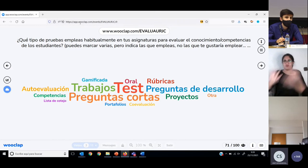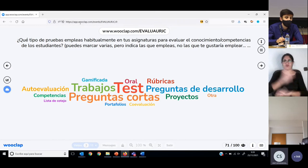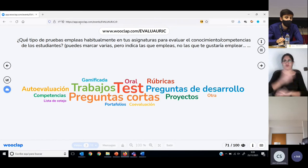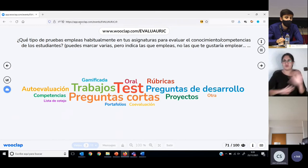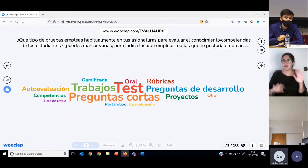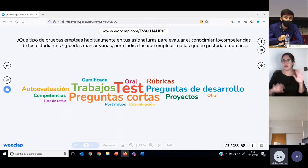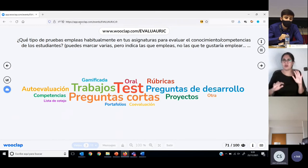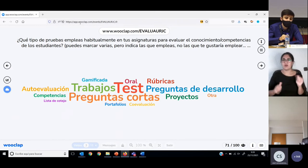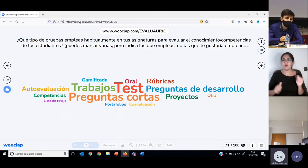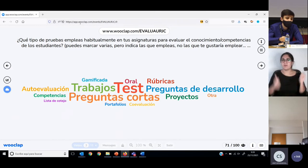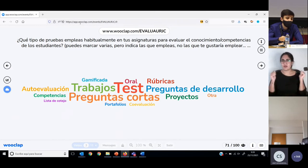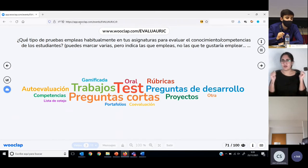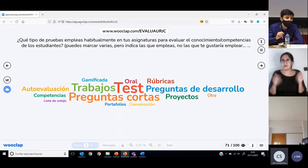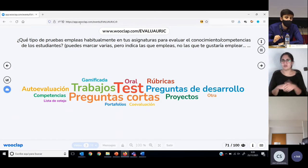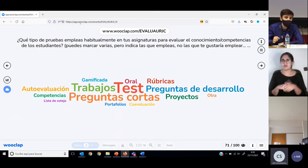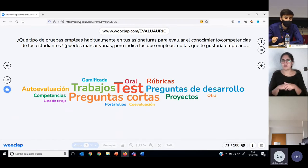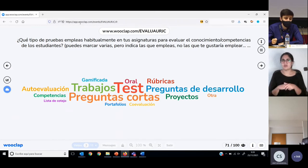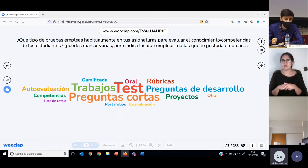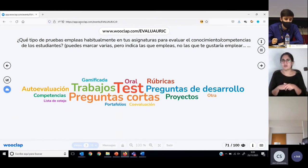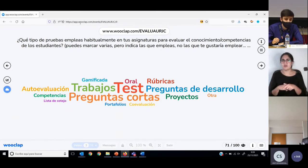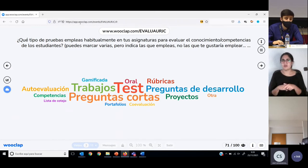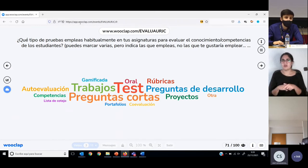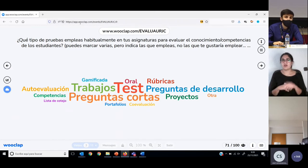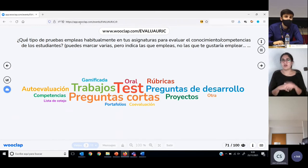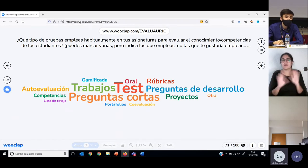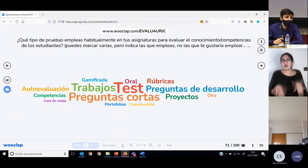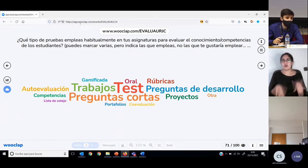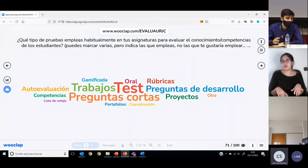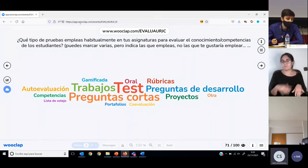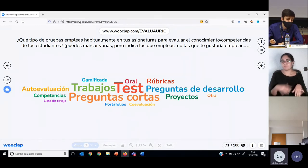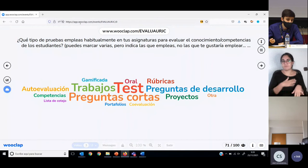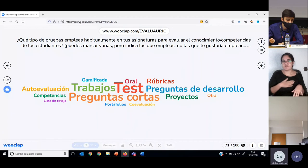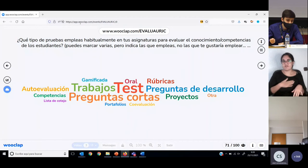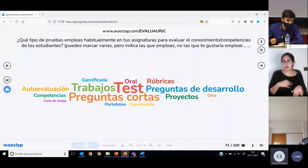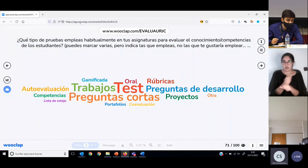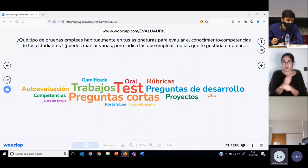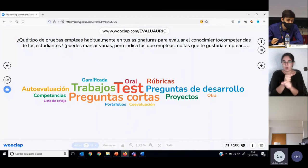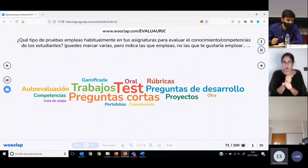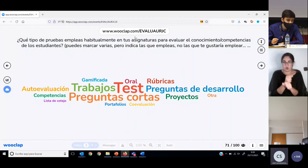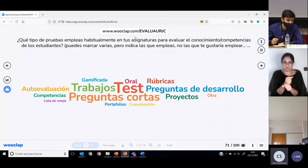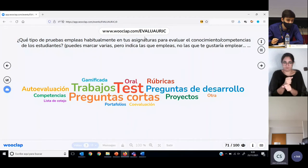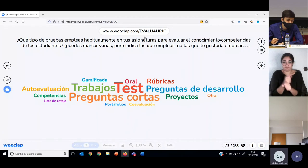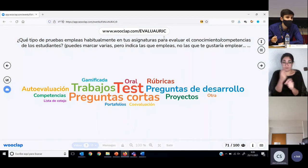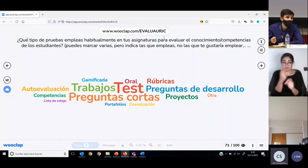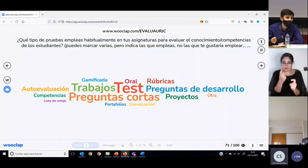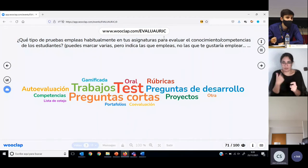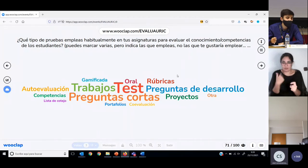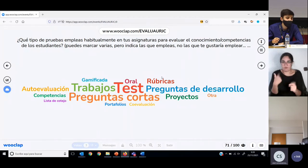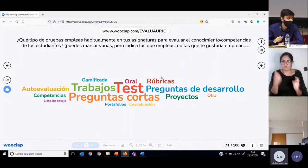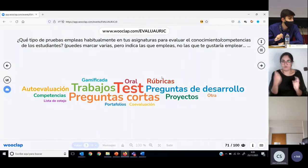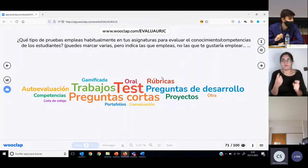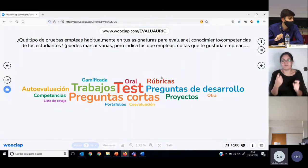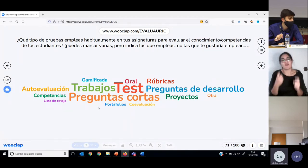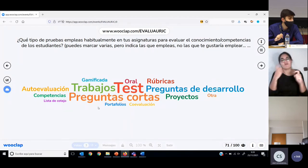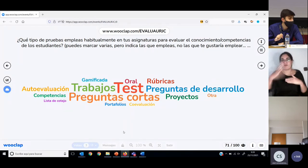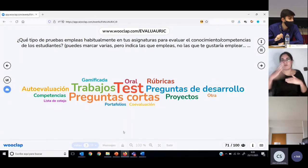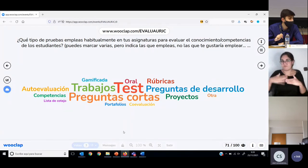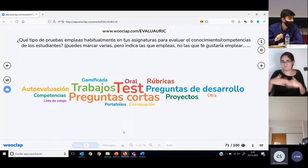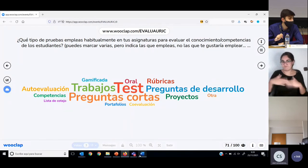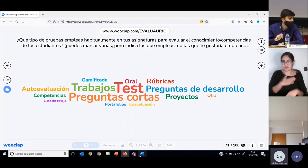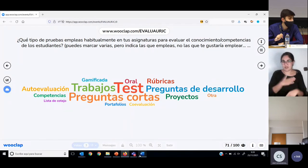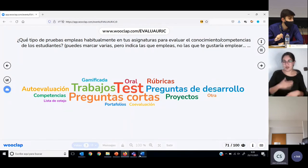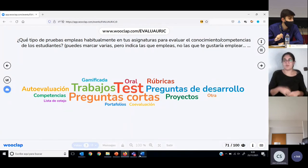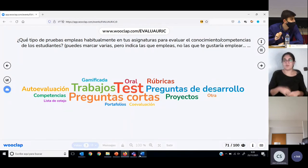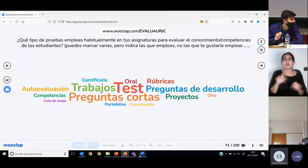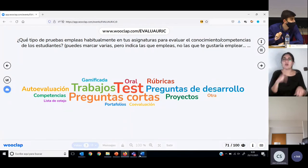a trabajar por el mínimo. Las pruebas, los exámenes… Bueno, ¿cuánto tiempo